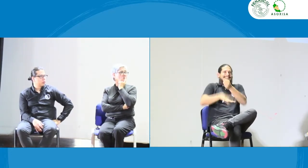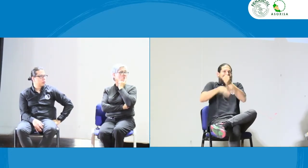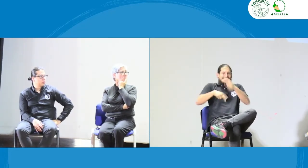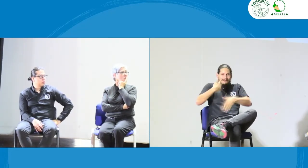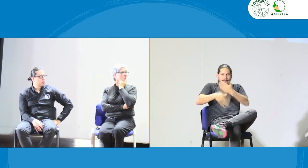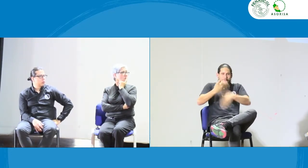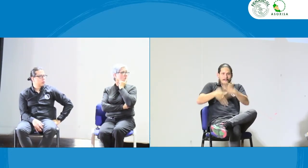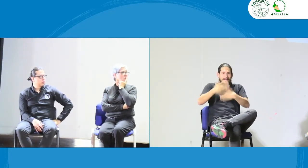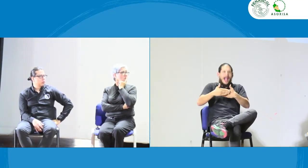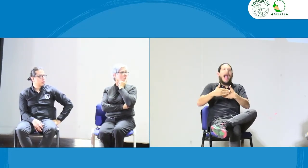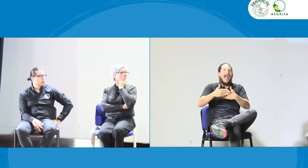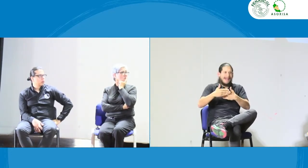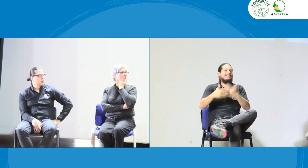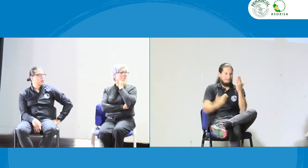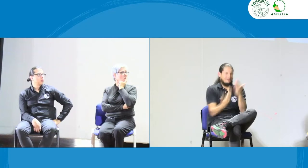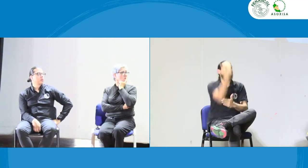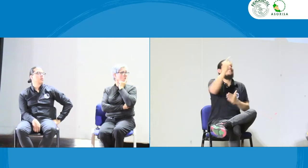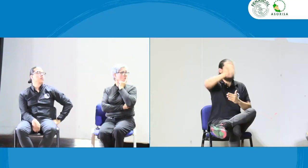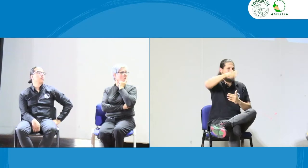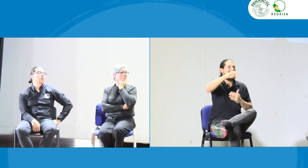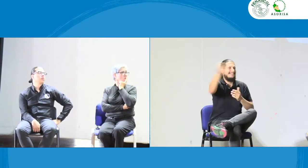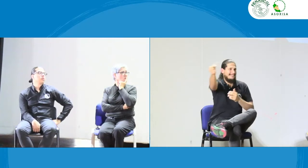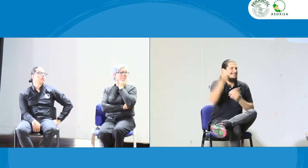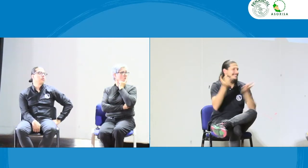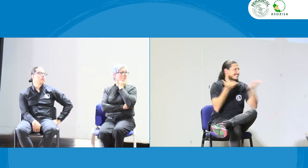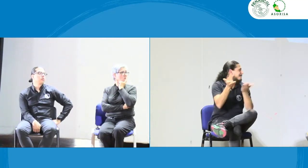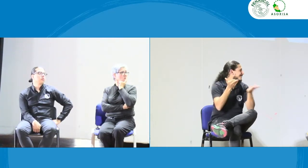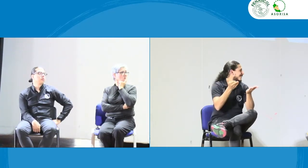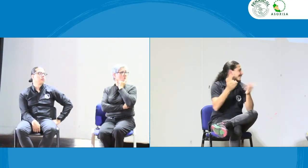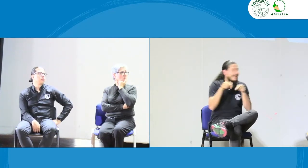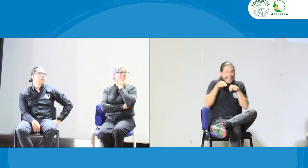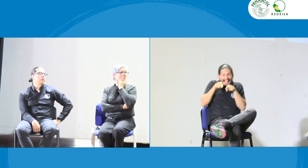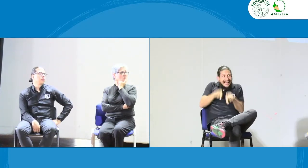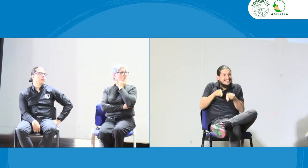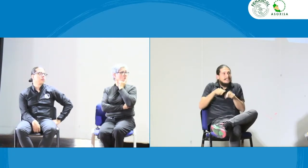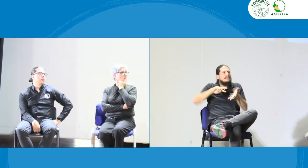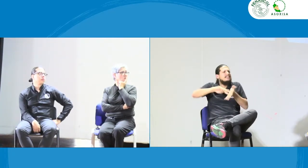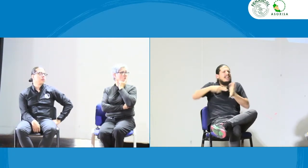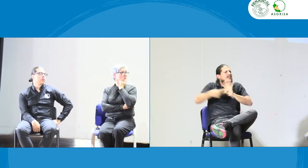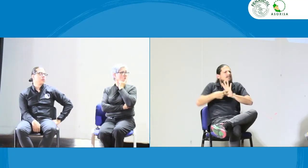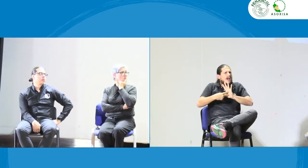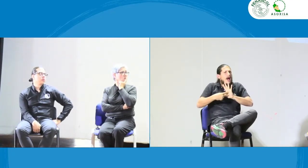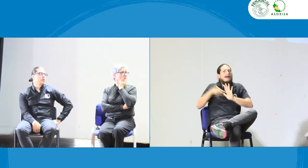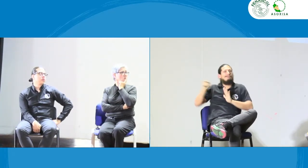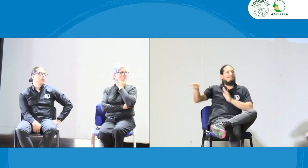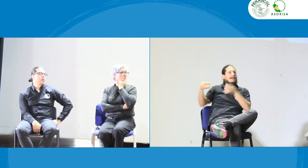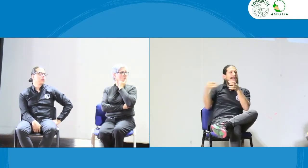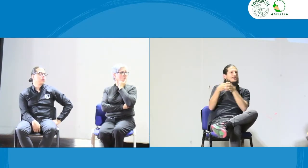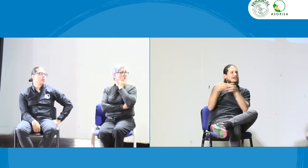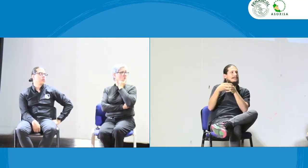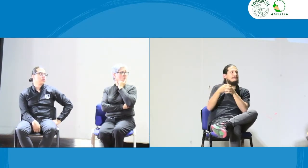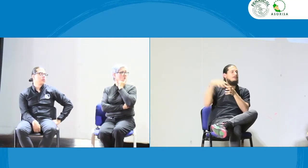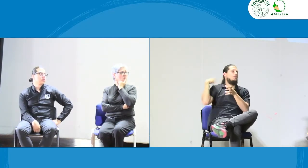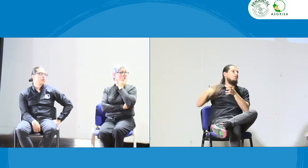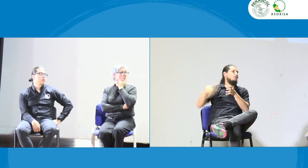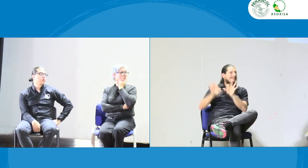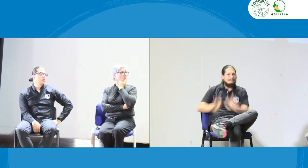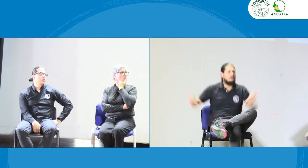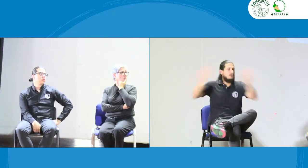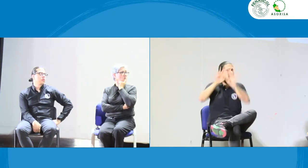interpretación. Entonces las raíces de la interpretación están aquí. Entonces cuando nacen esas raíces, decimos, ok, pon en tiempo, mostramos la necesidad del servicio